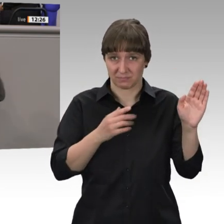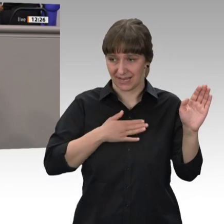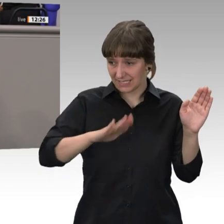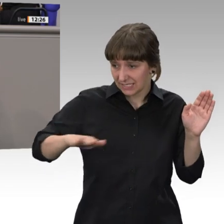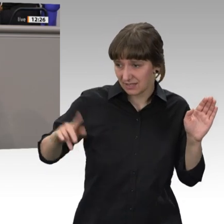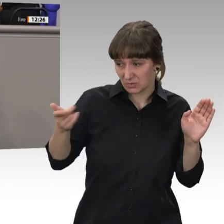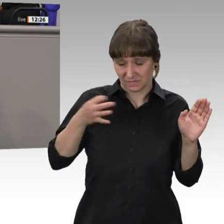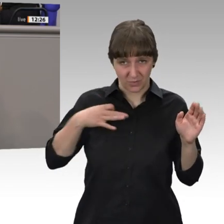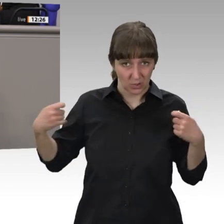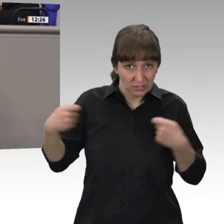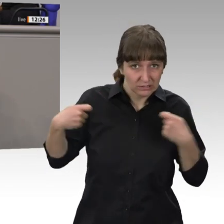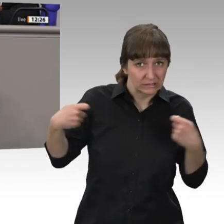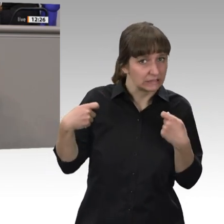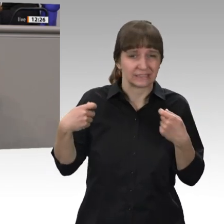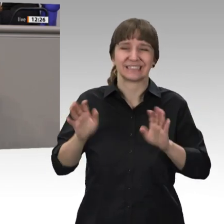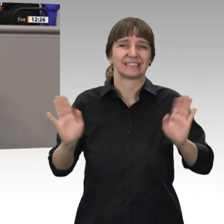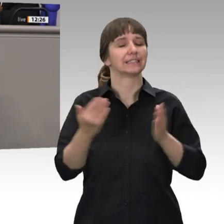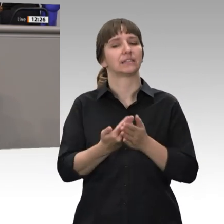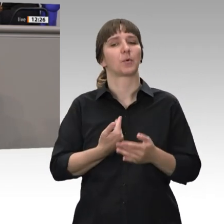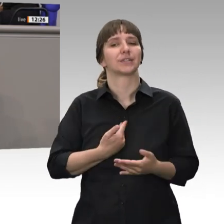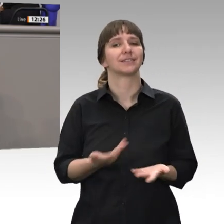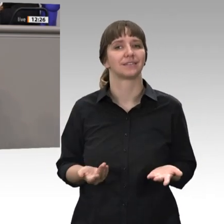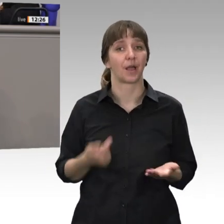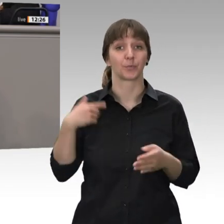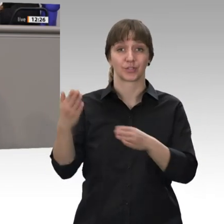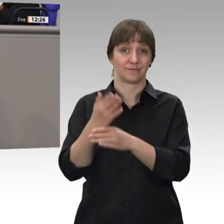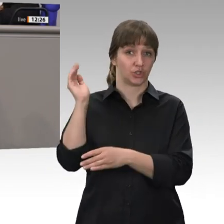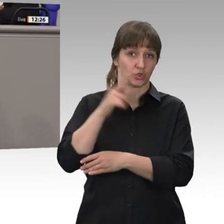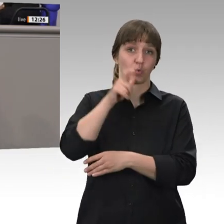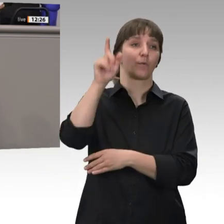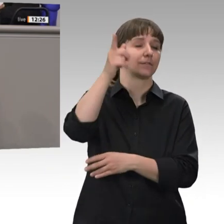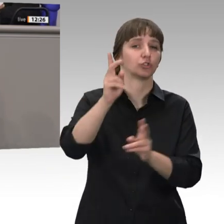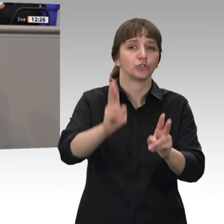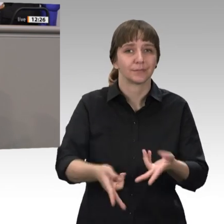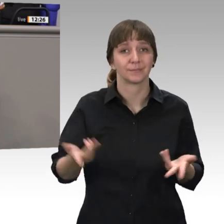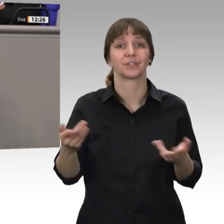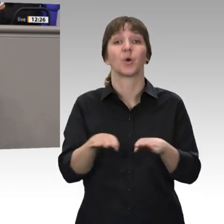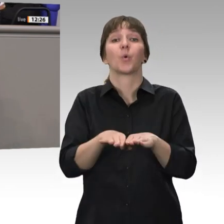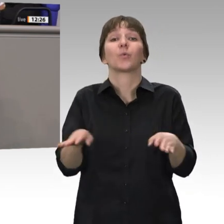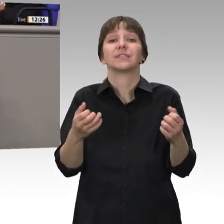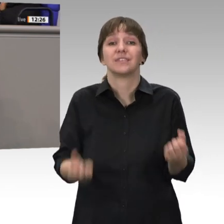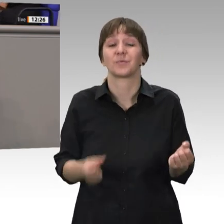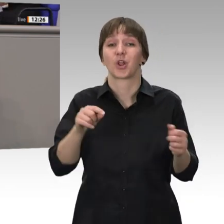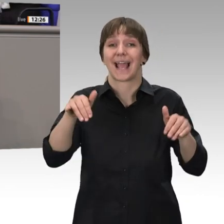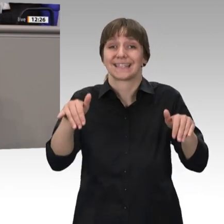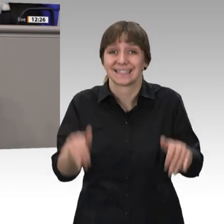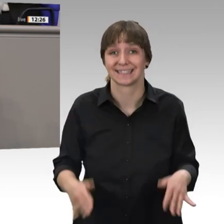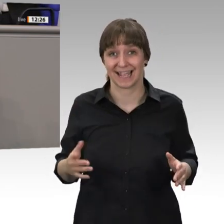Der Zwischenruf war richtig. Die Grundsicherung deckt lediglich das Existenzminimum ab. Armut beginnt in diesem Land ganz woanders.